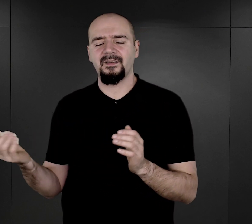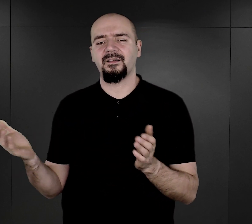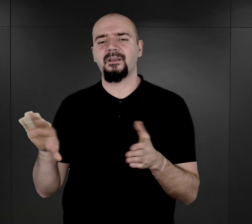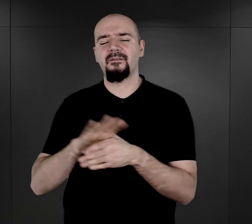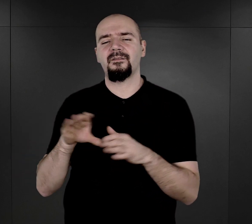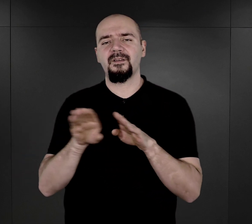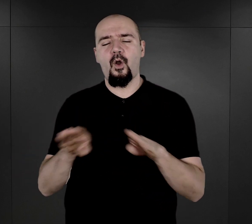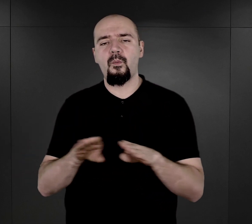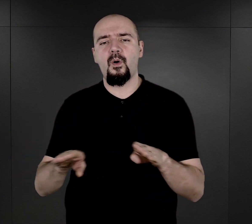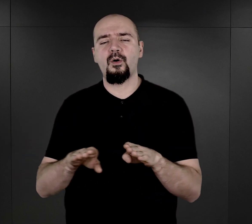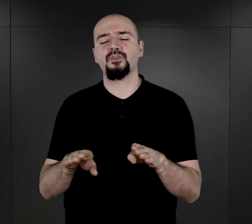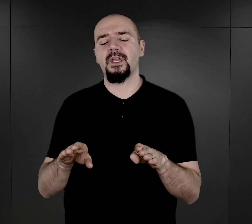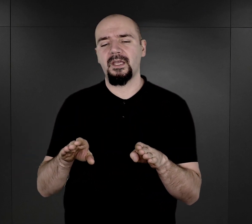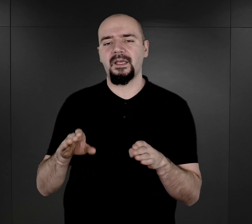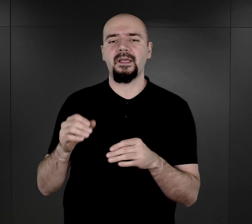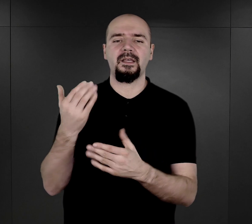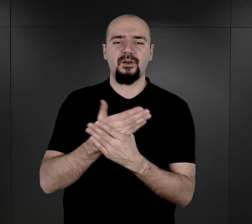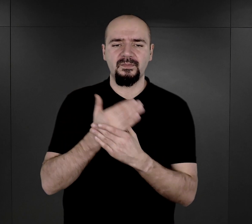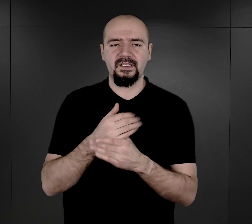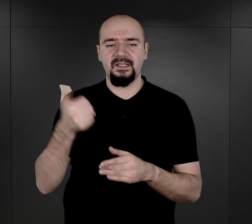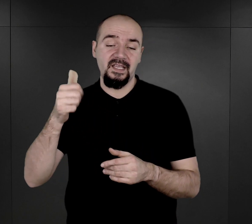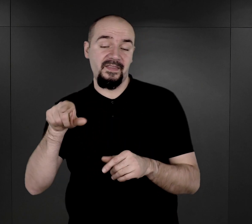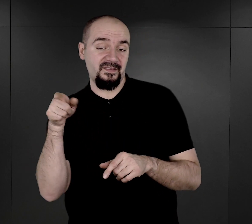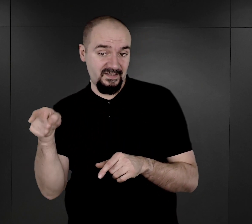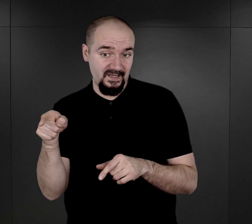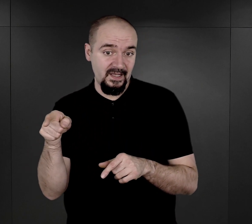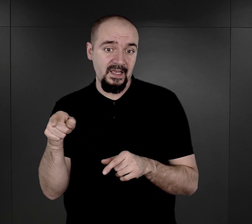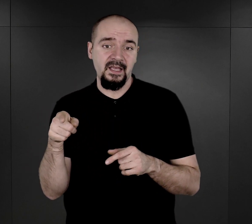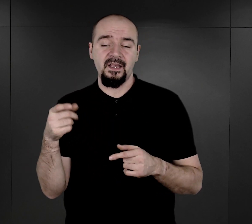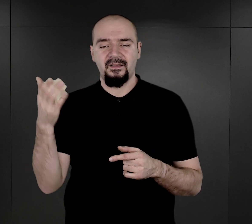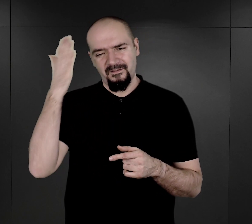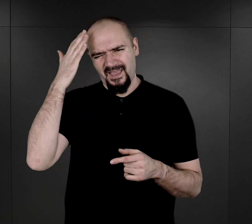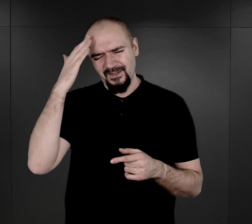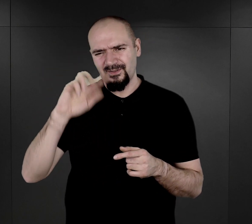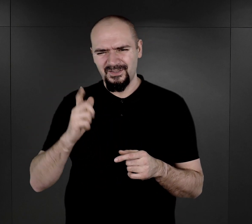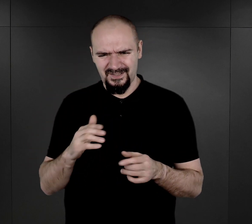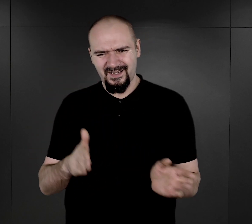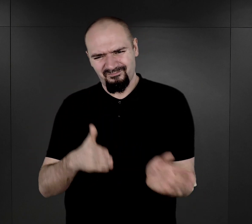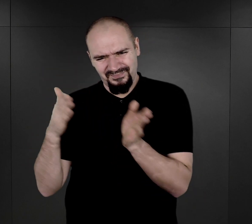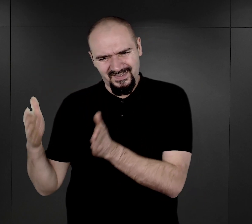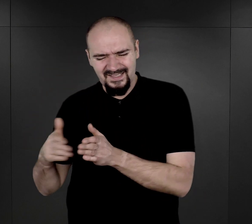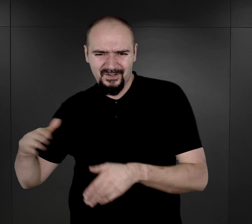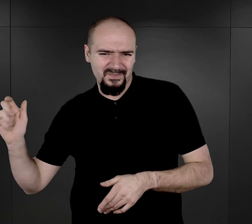jeden z nich, Tadeusz Joachimowski, świadom, że nastąpi likwidacja obozu,